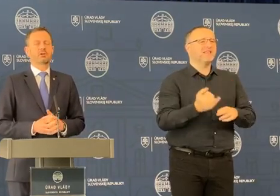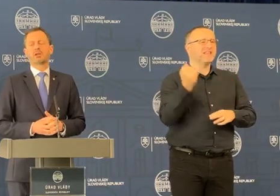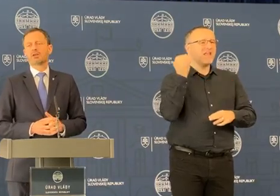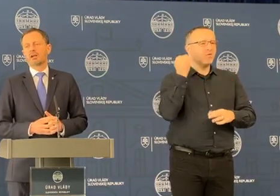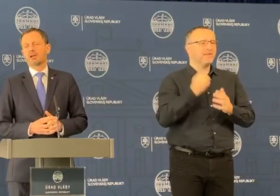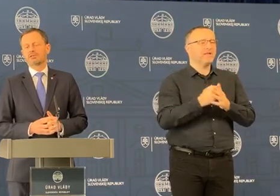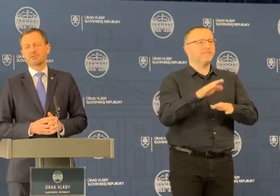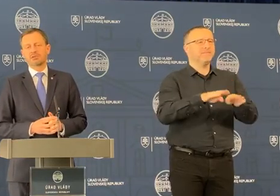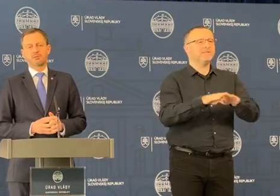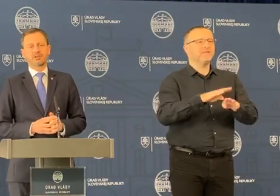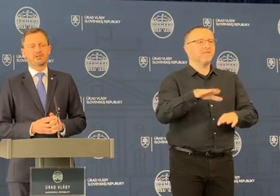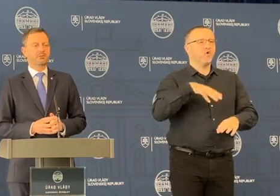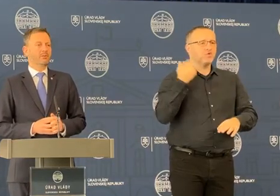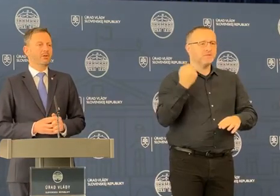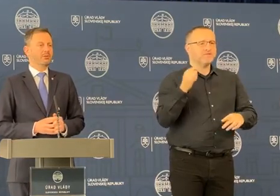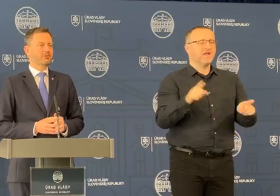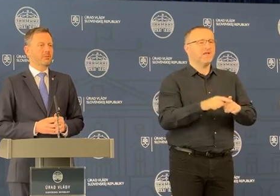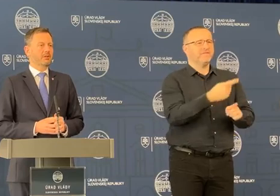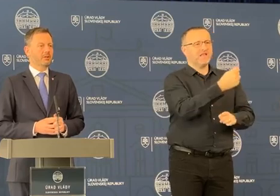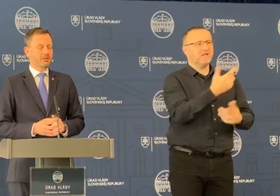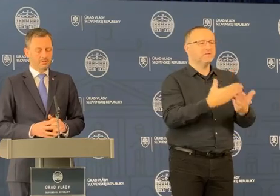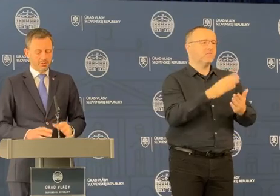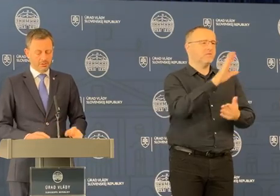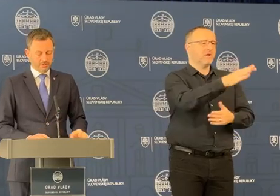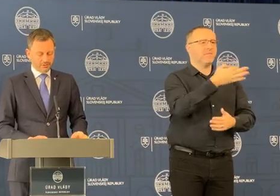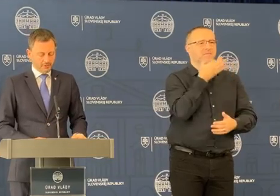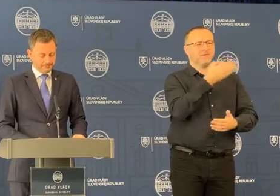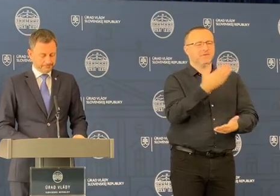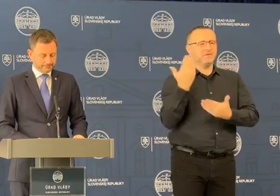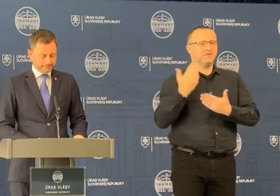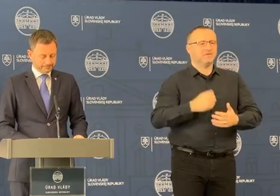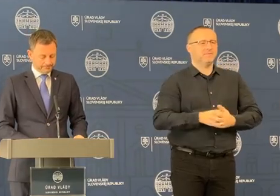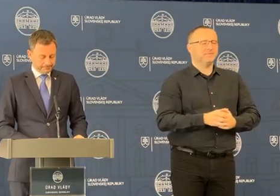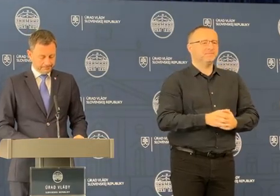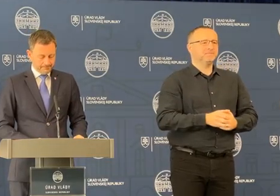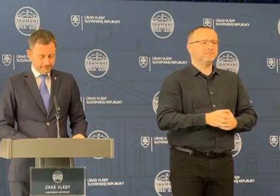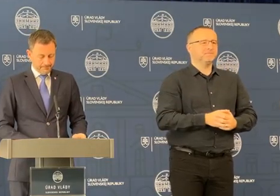hospodárstva a aj za ministerstvo financí v prípade, ak by ste mali nejaké konkrétne otázky.